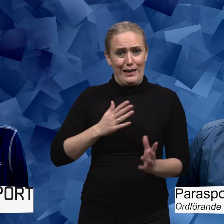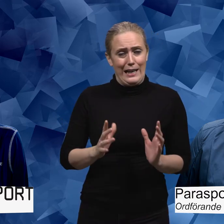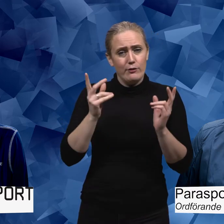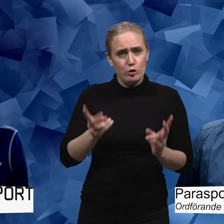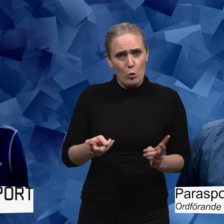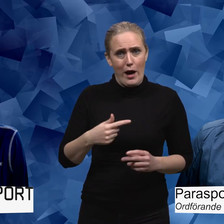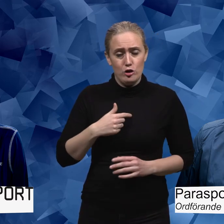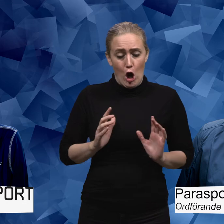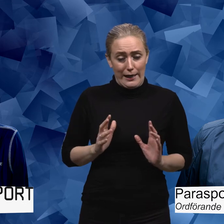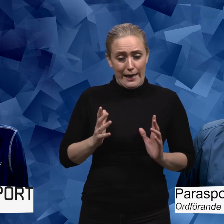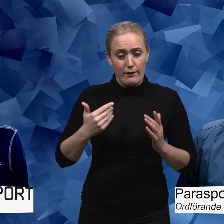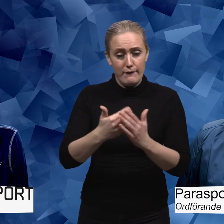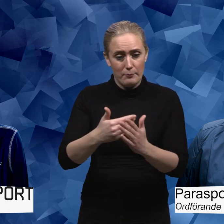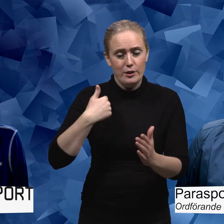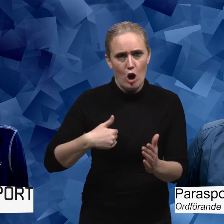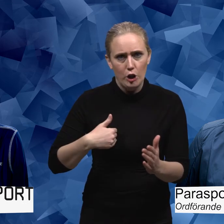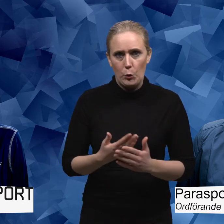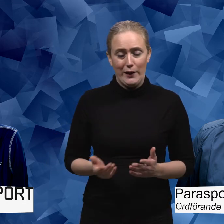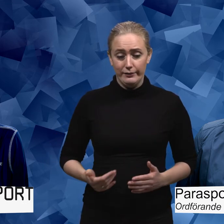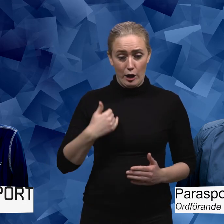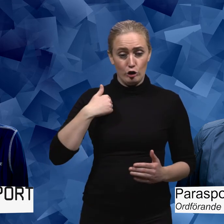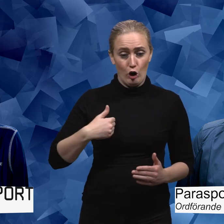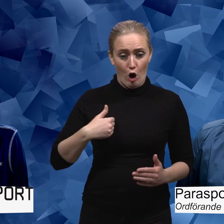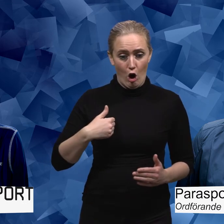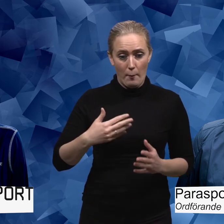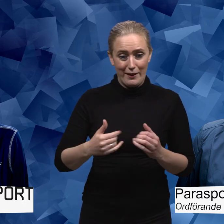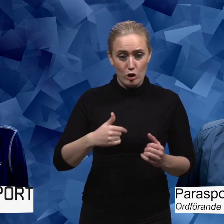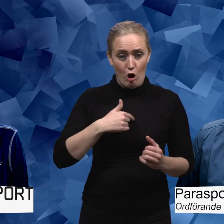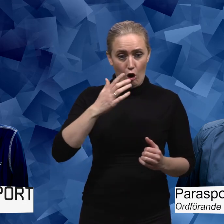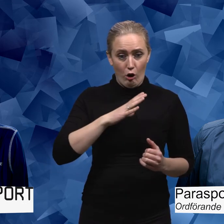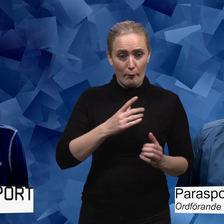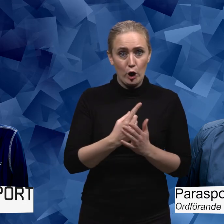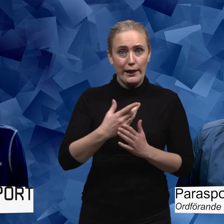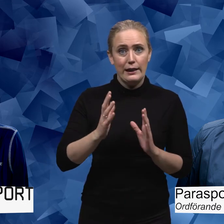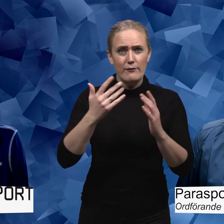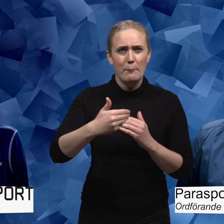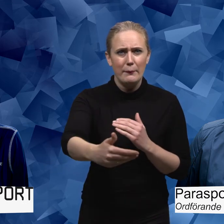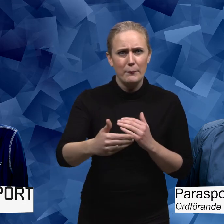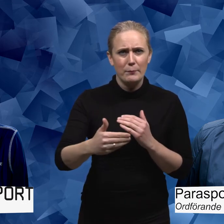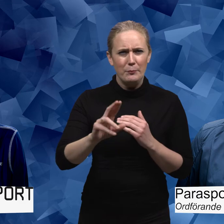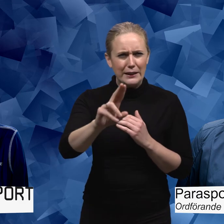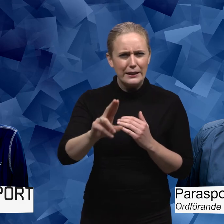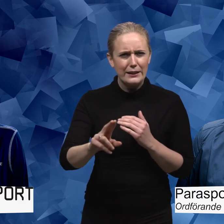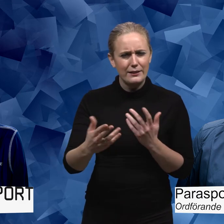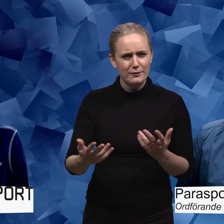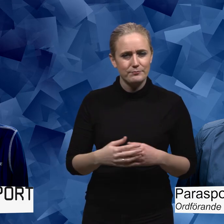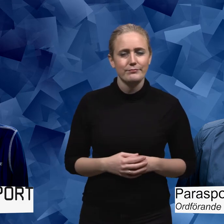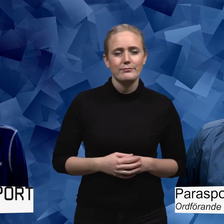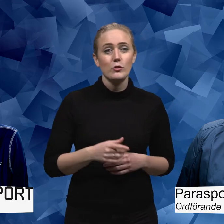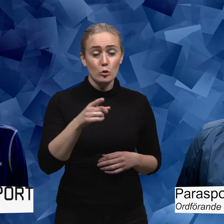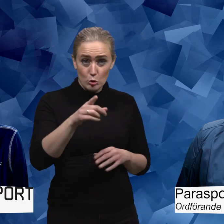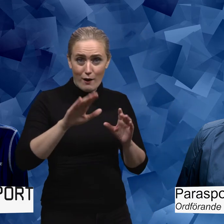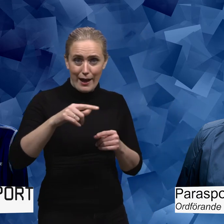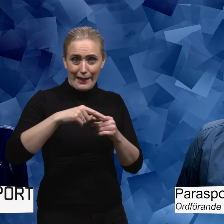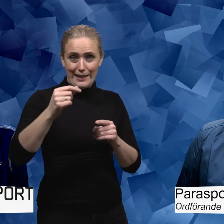jag lever hellre så att jag lever tills jag dör än att jag dör innan livet är slut liksom. Du har ju varit